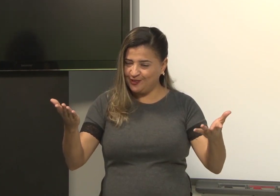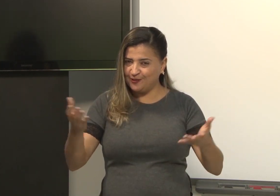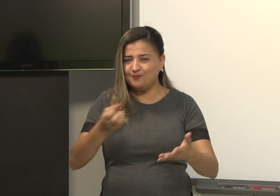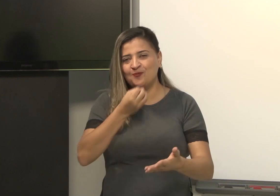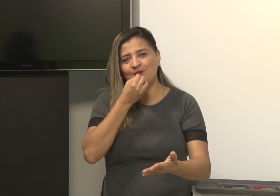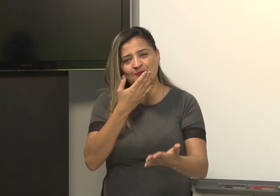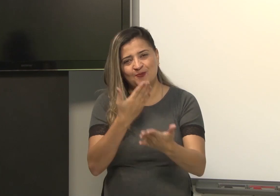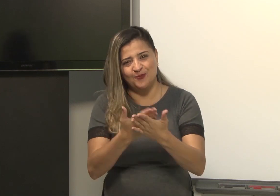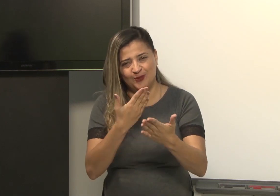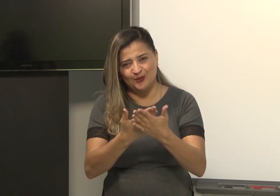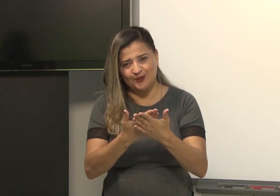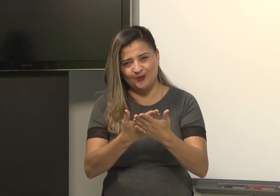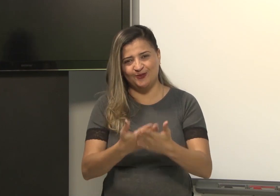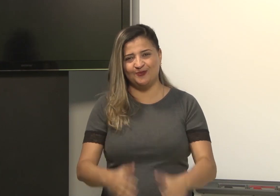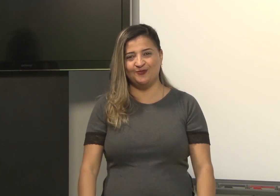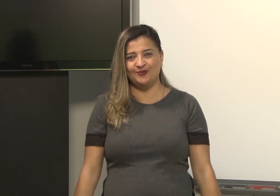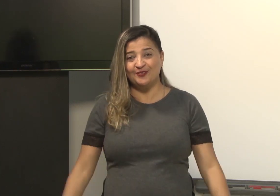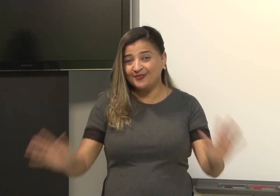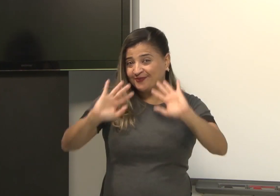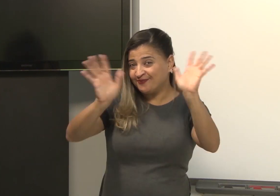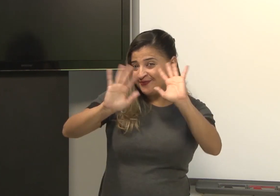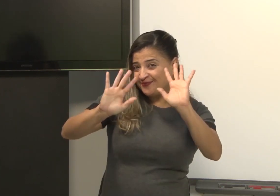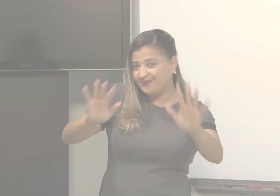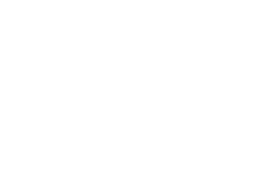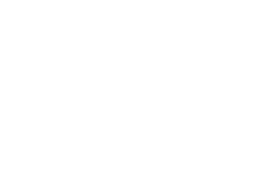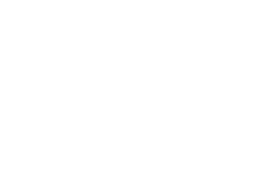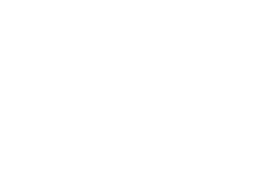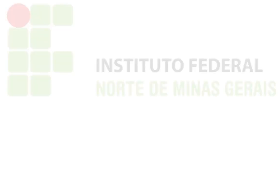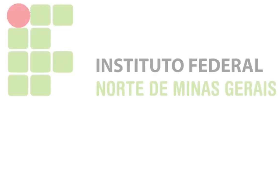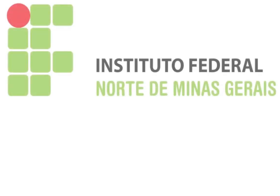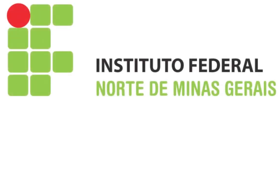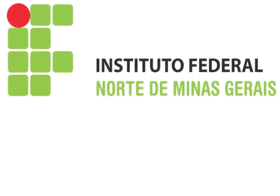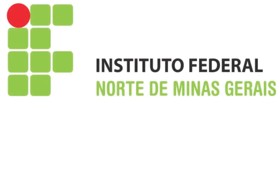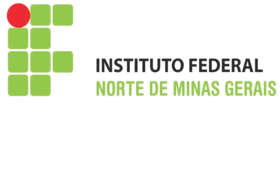Então, bons estudos para vocês. Tchau. Tchau. Tchau. Tchau.